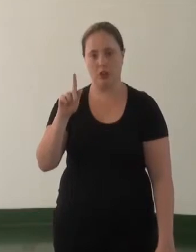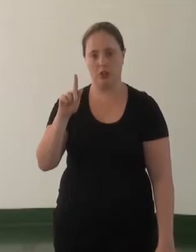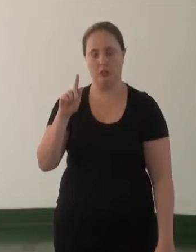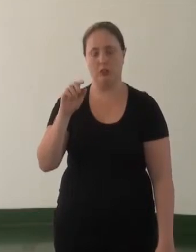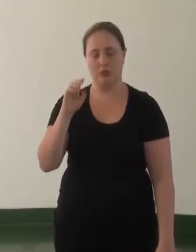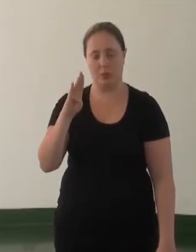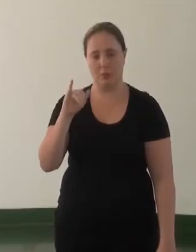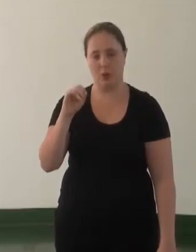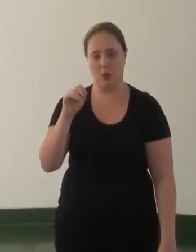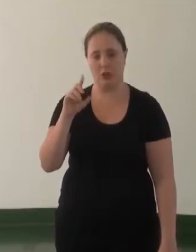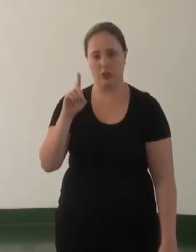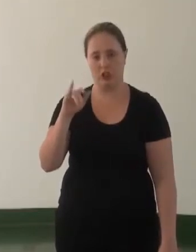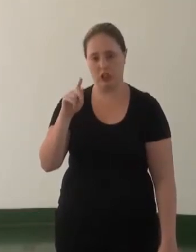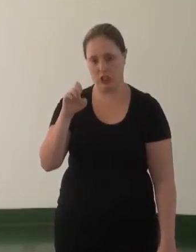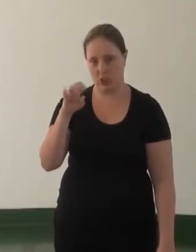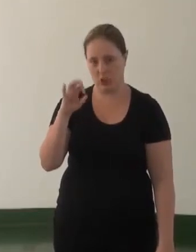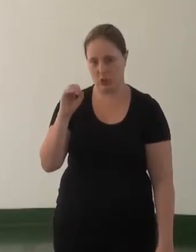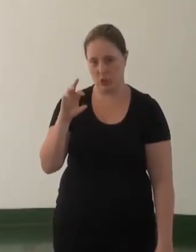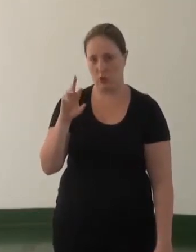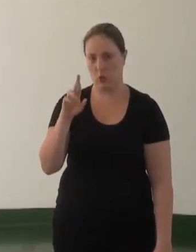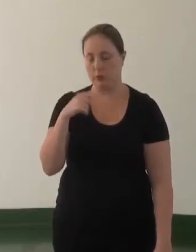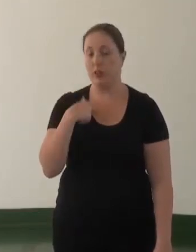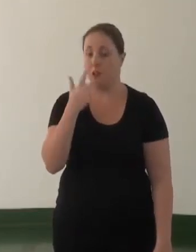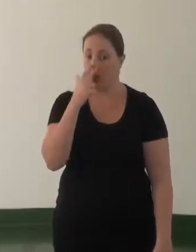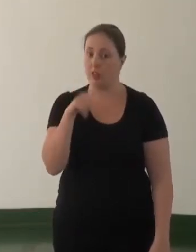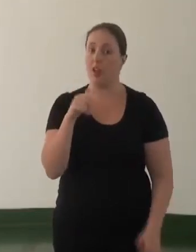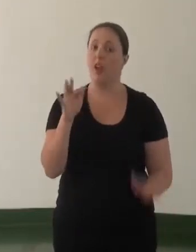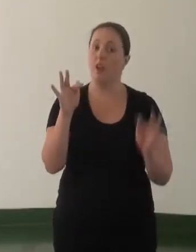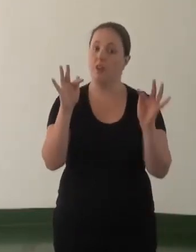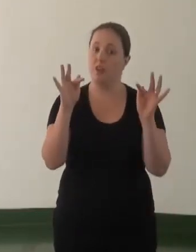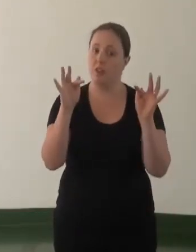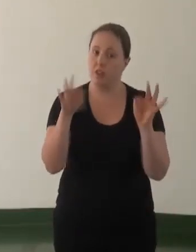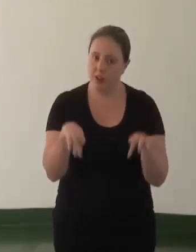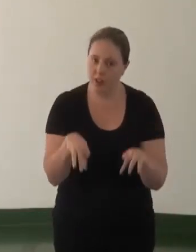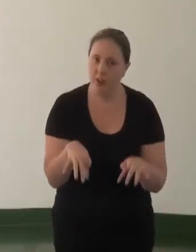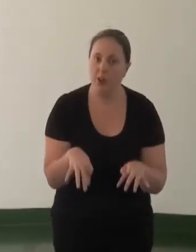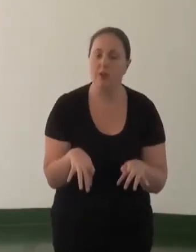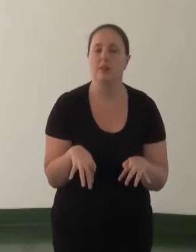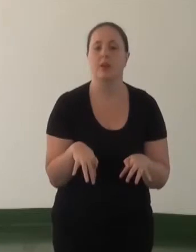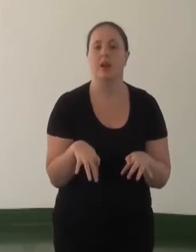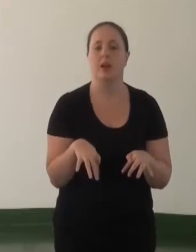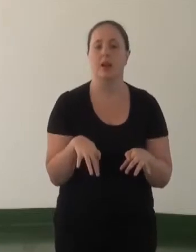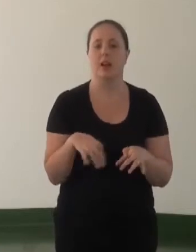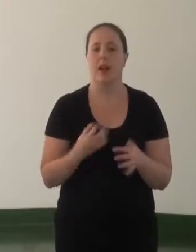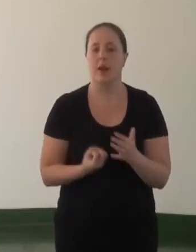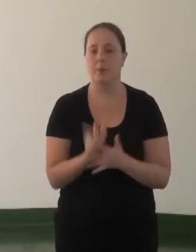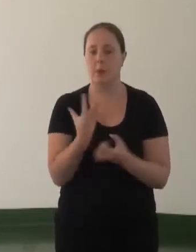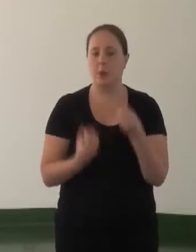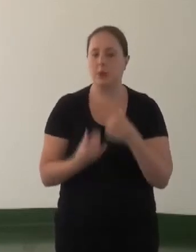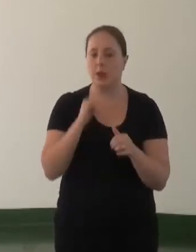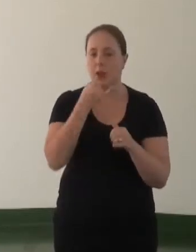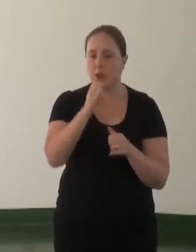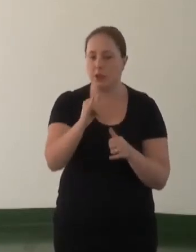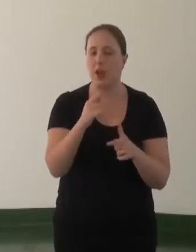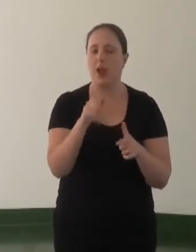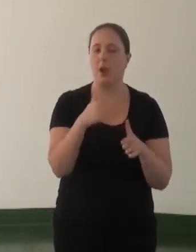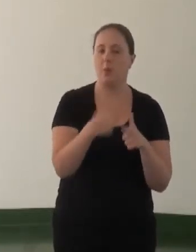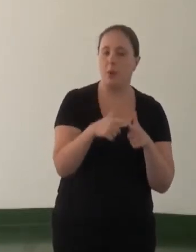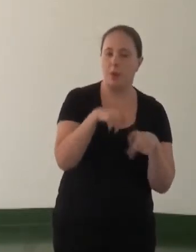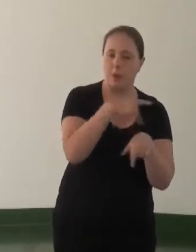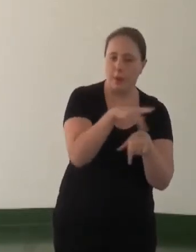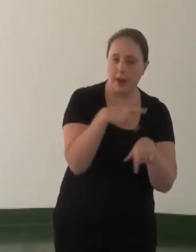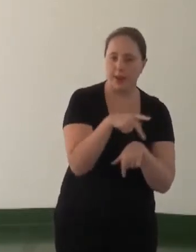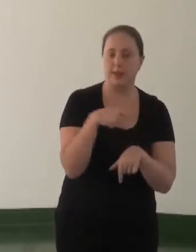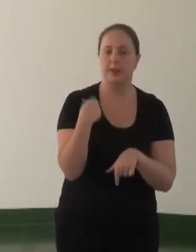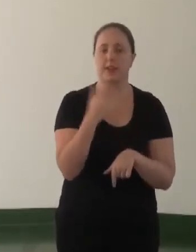colocar fim na questão de incineração para produzir energia. um problema para o país, para o meio ambiente,